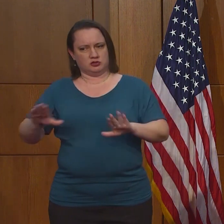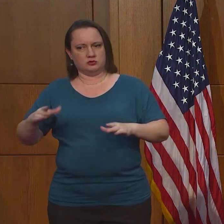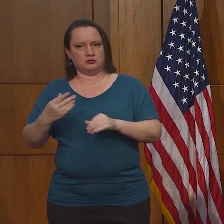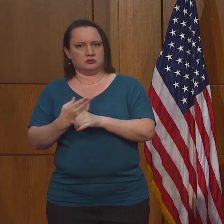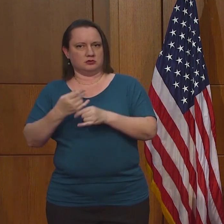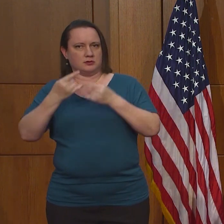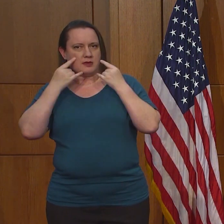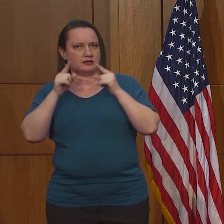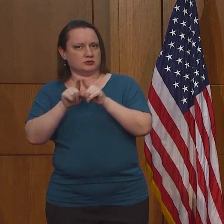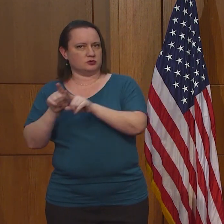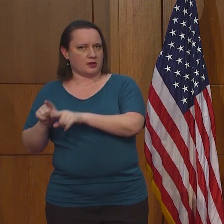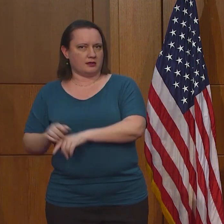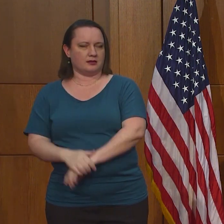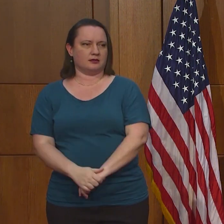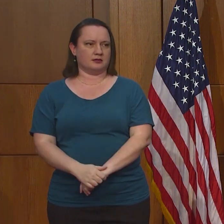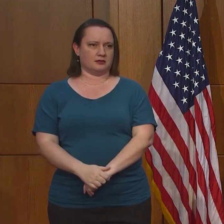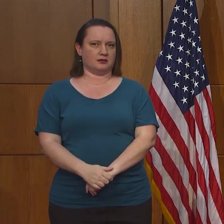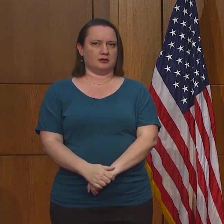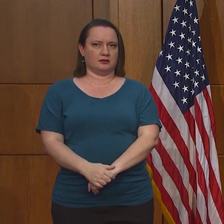por favor.